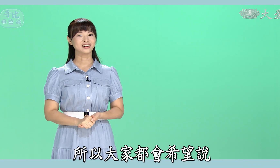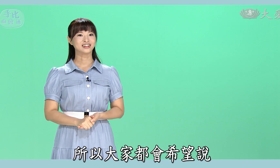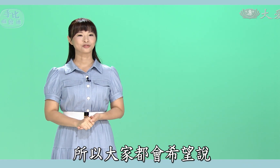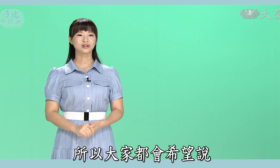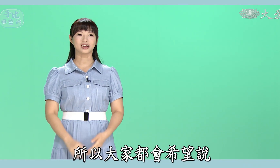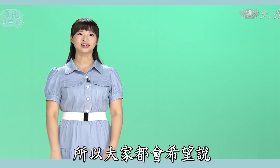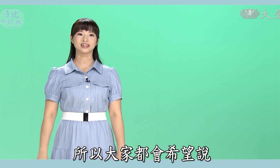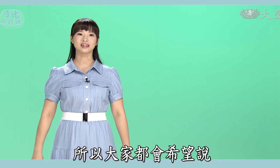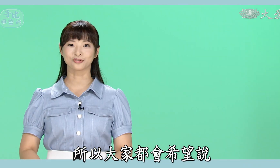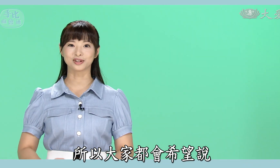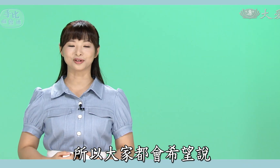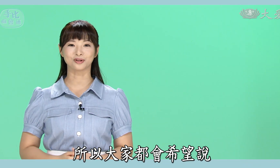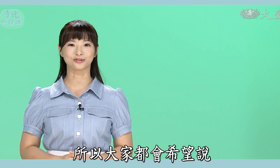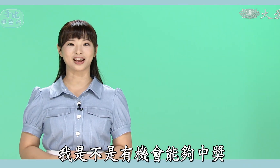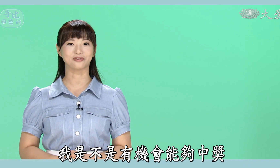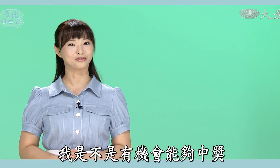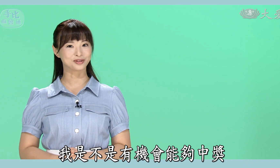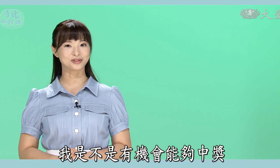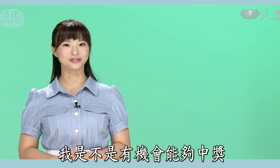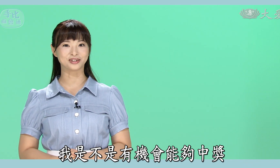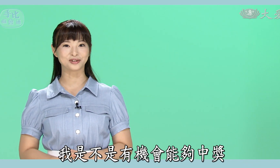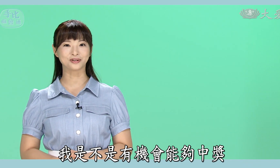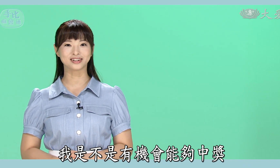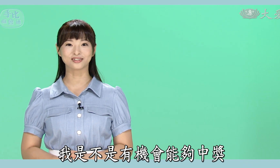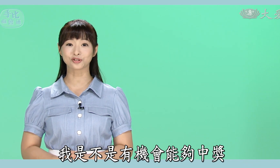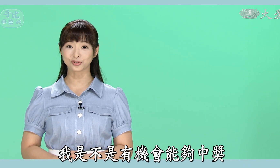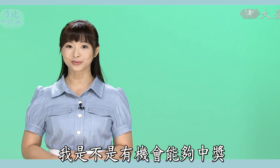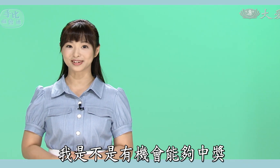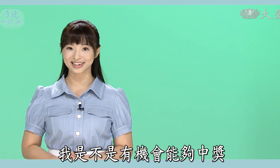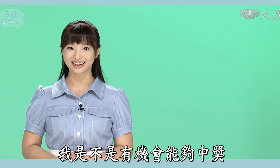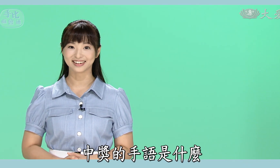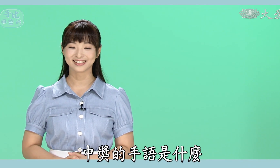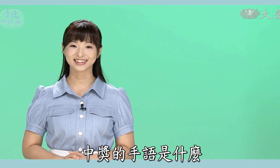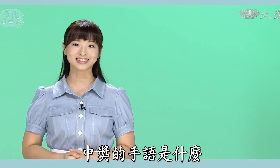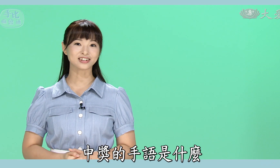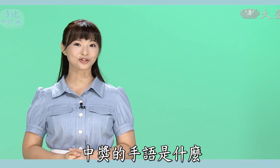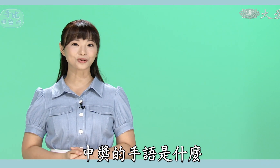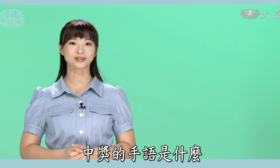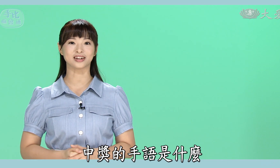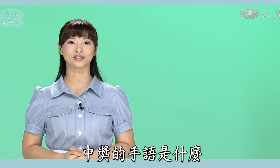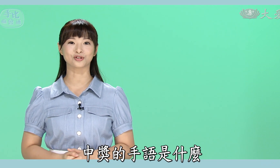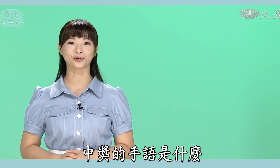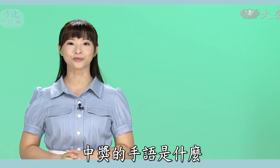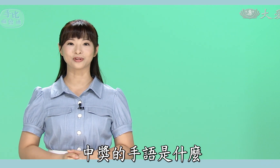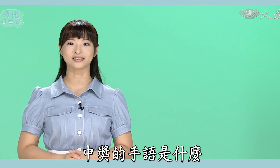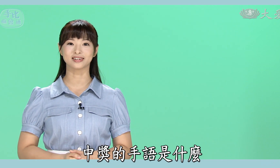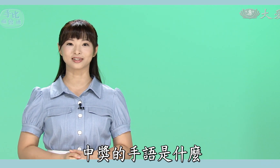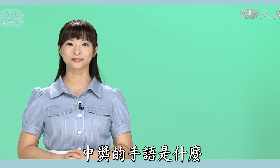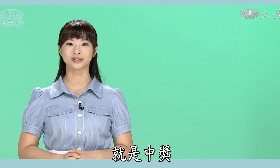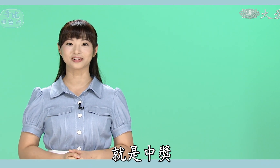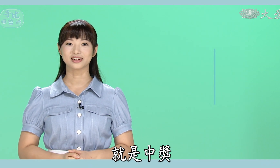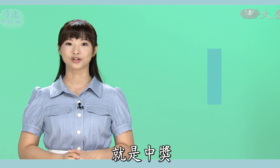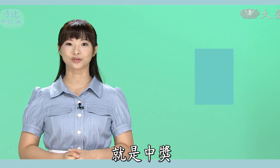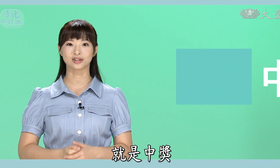所以啊大家都会希望说我是不是有机会能够中奖那这个中奖的手语呢是什么就是